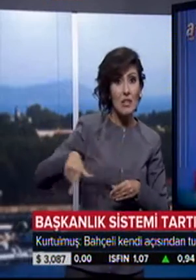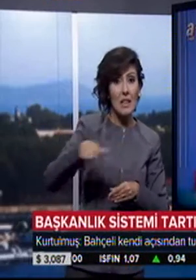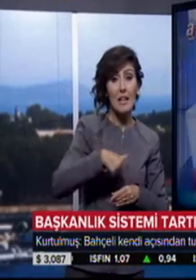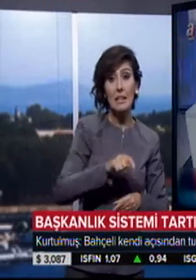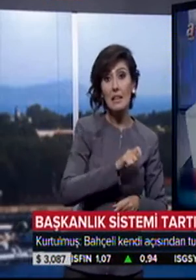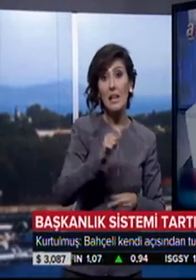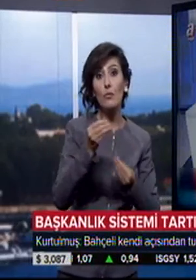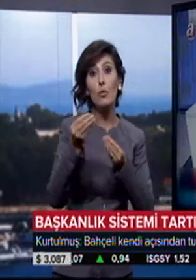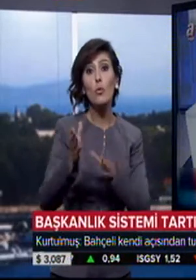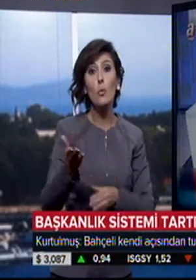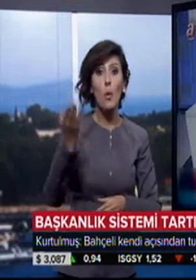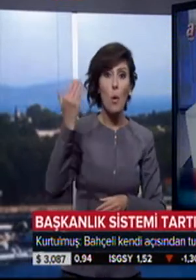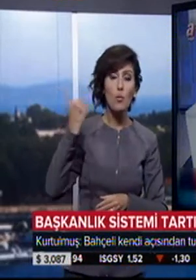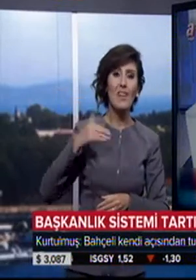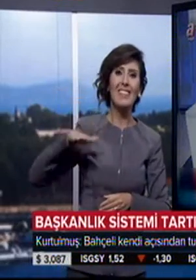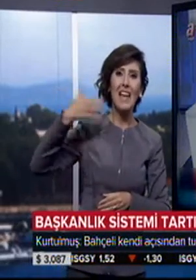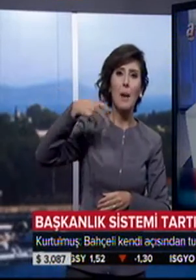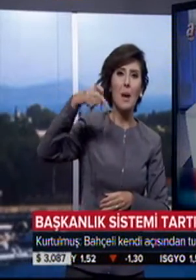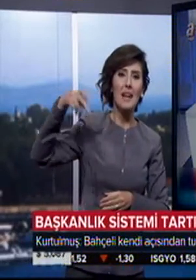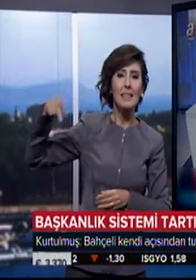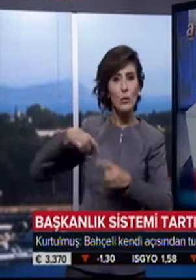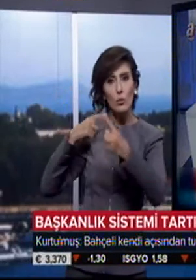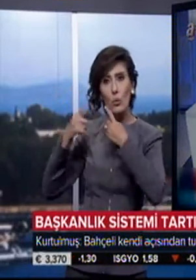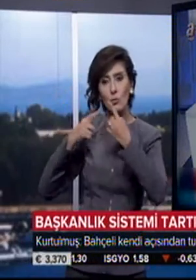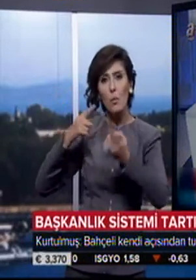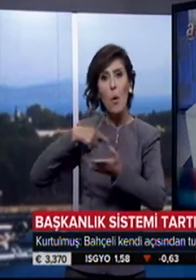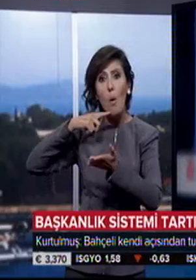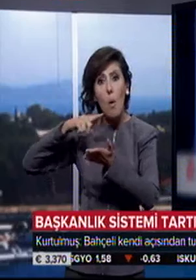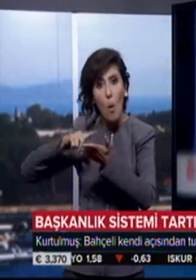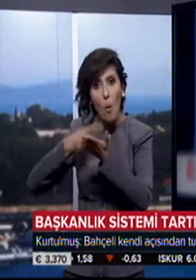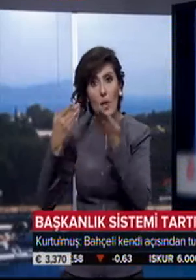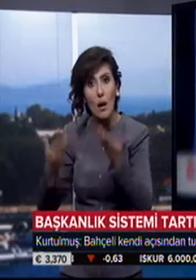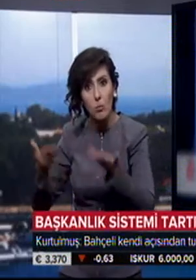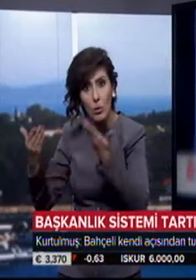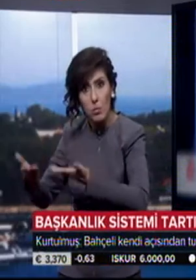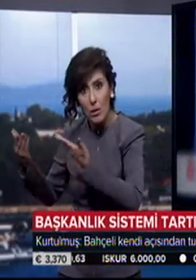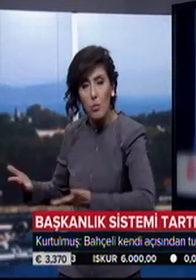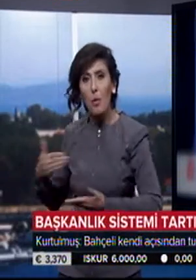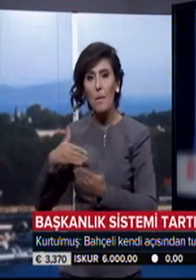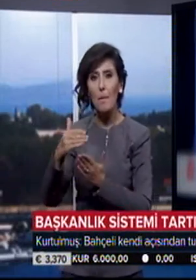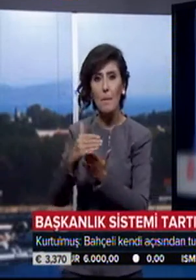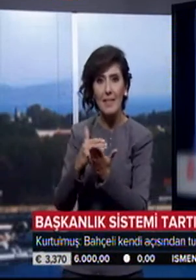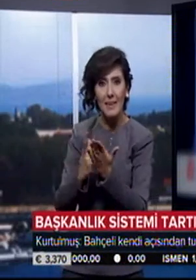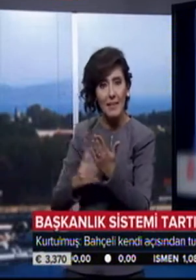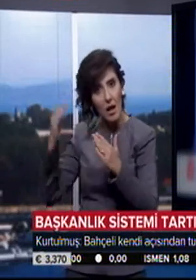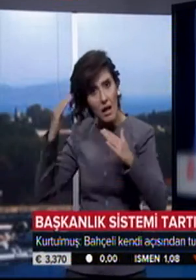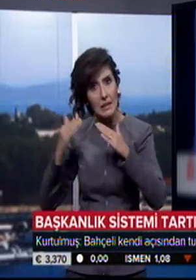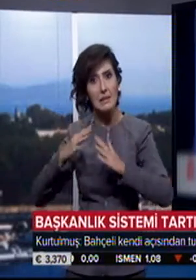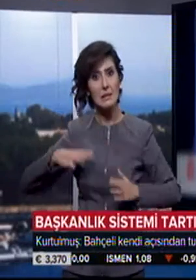önce diğer partilerle görüşüp, diğer partilerin de onay verebileceği bir metin üzerinde çalışmayı esas kabul ederiz. Ama baktık ki bunun